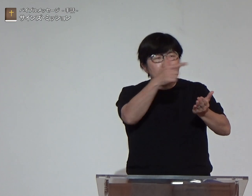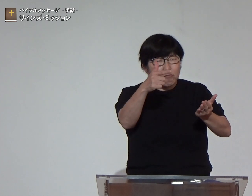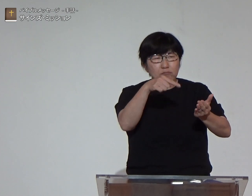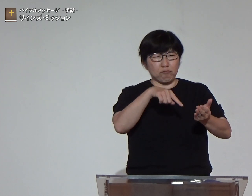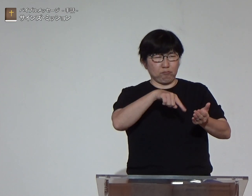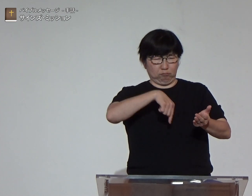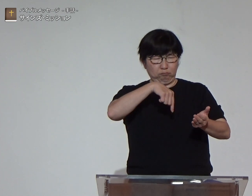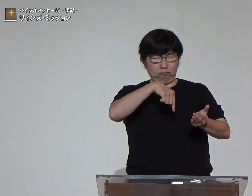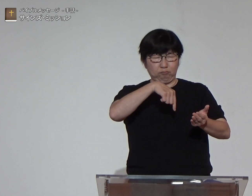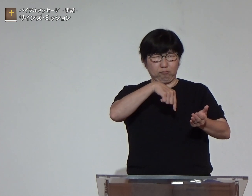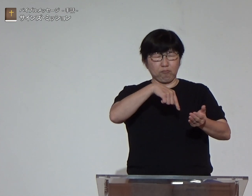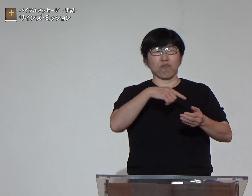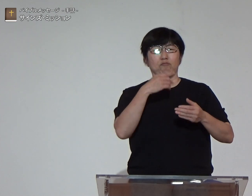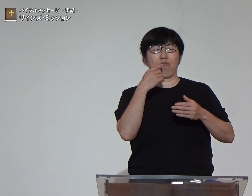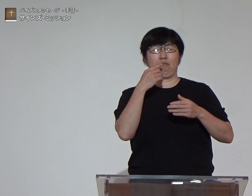その捧げ物について